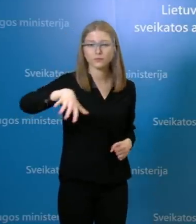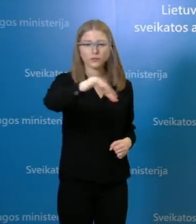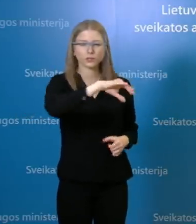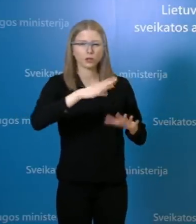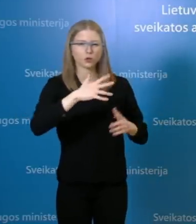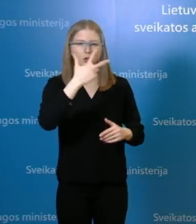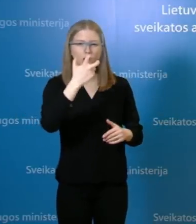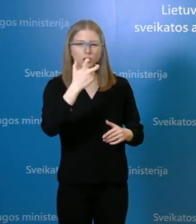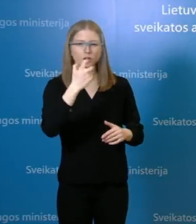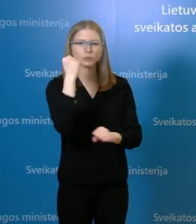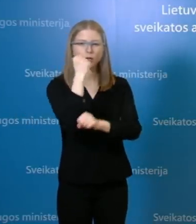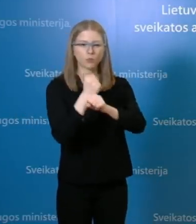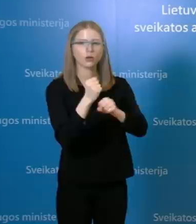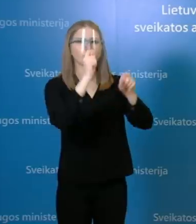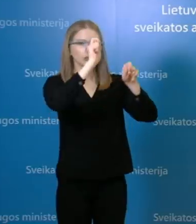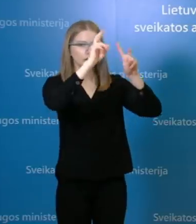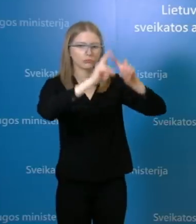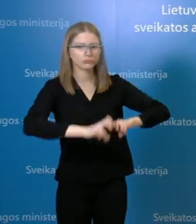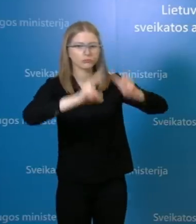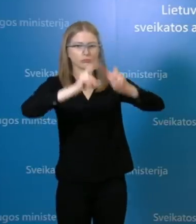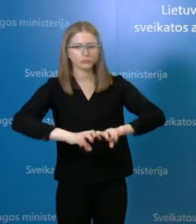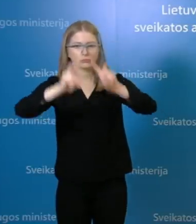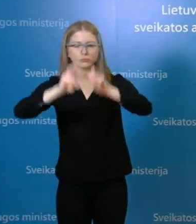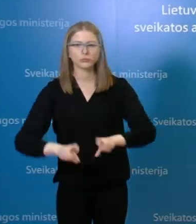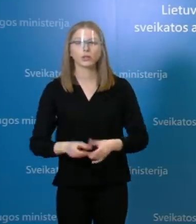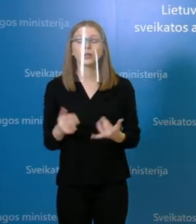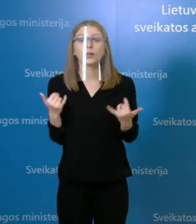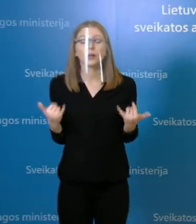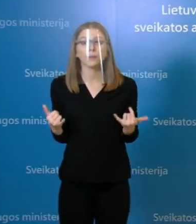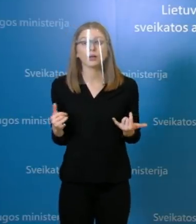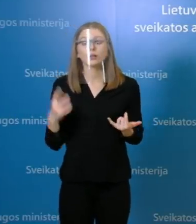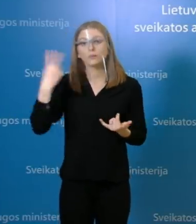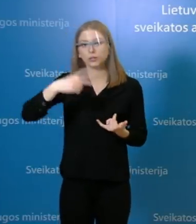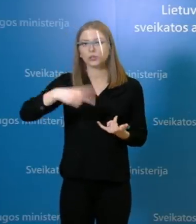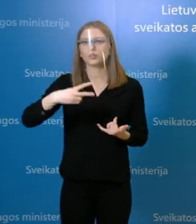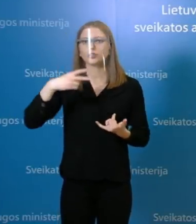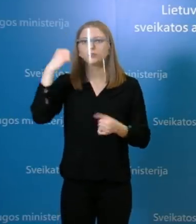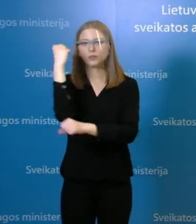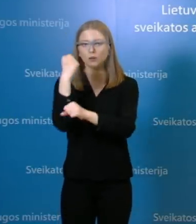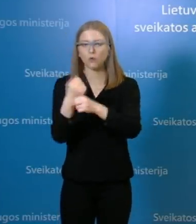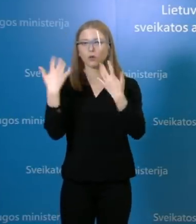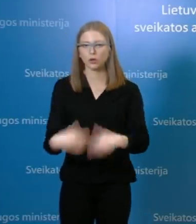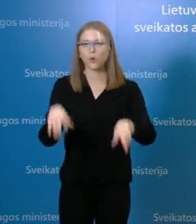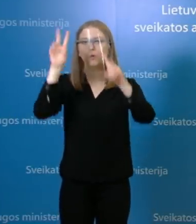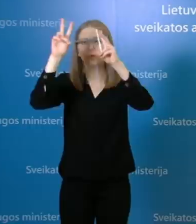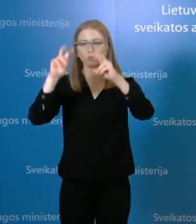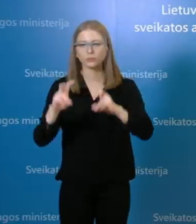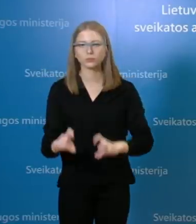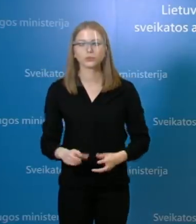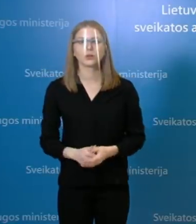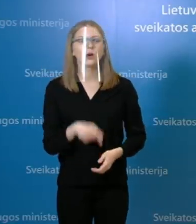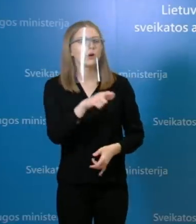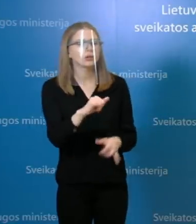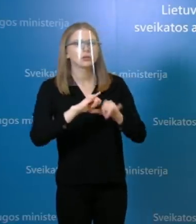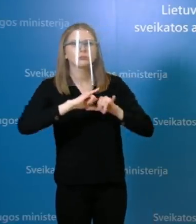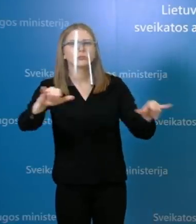300 ištyrimas. Ir šiuo metu yra ištirta mūsų devienimis apie 20 darbuotojų. Kaip ir minėjau, protrukės galimai